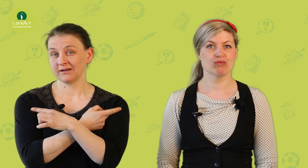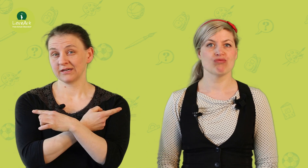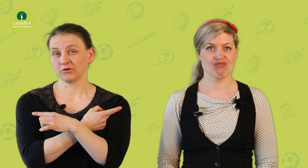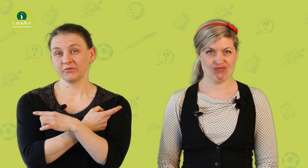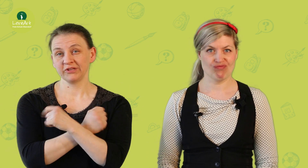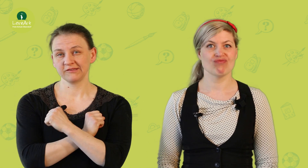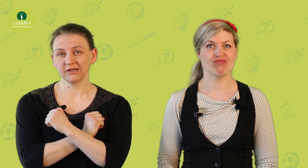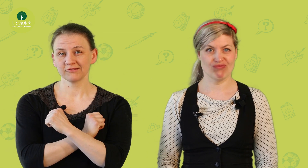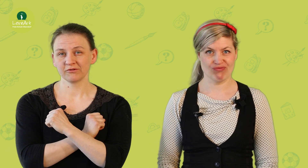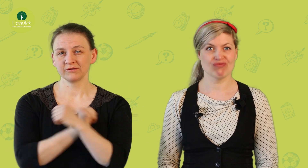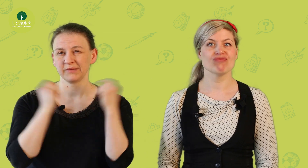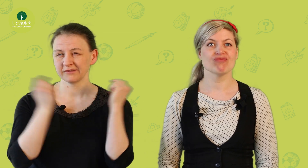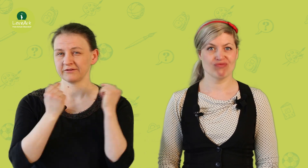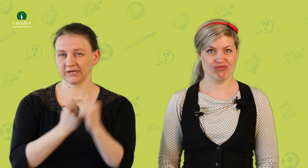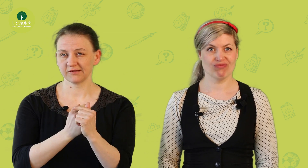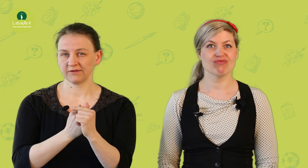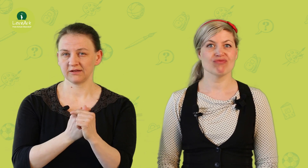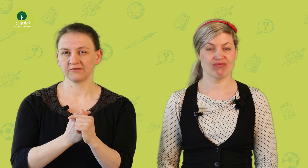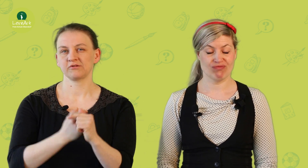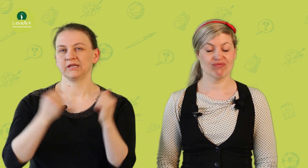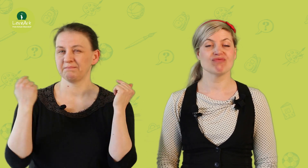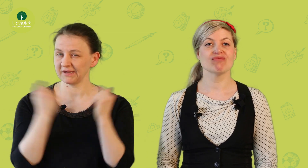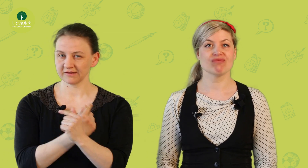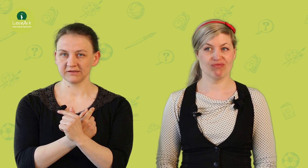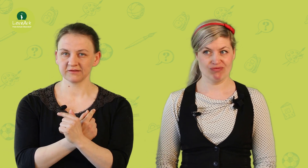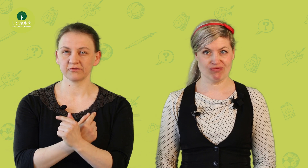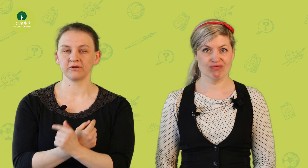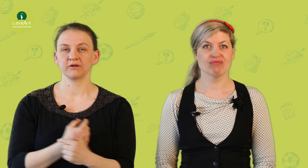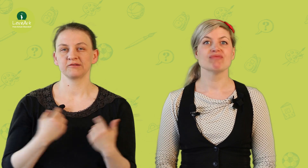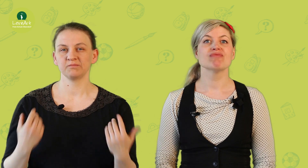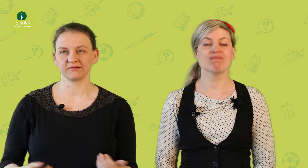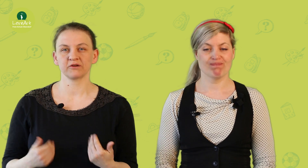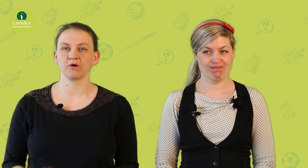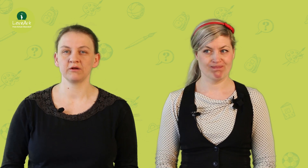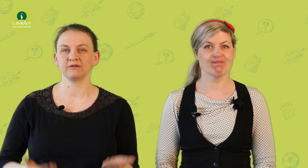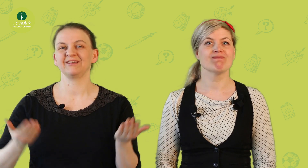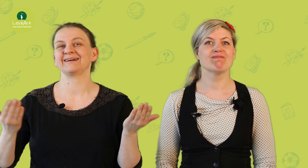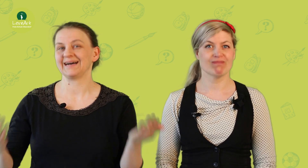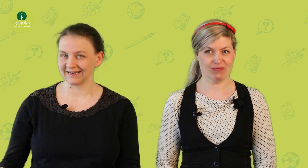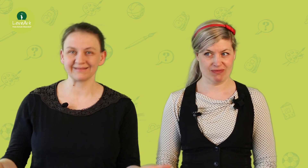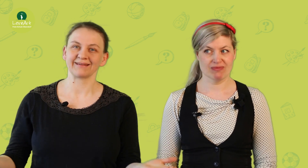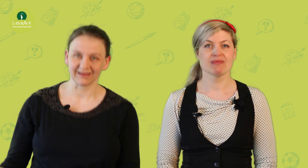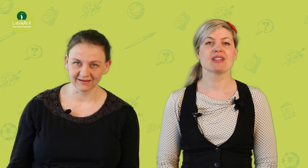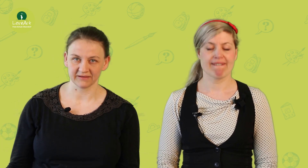kommunizieren sollen, besser vernetzt werden sollen. Je besser sie das können, desto besser können wir alles andere.